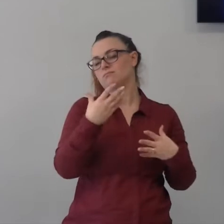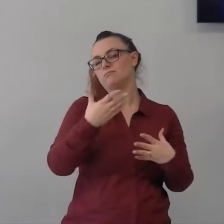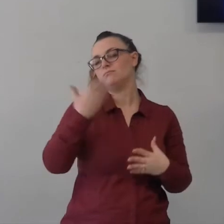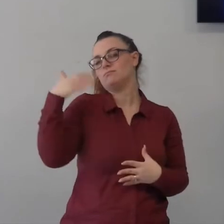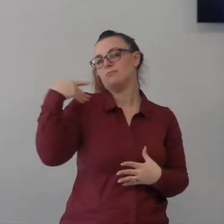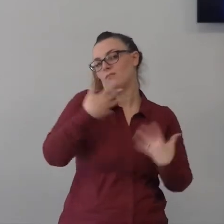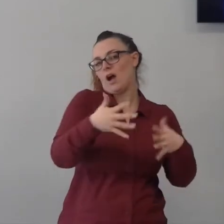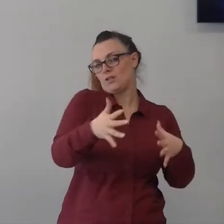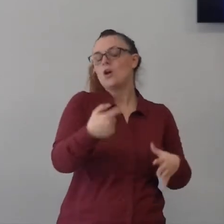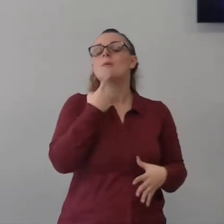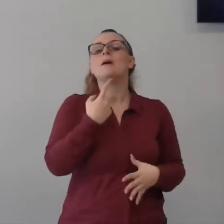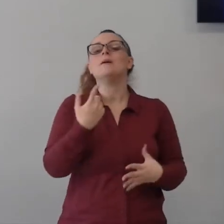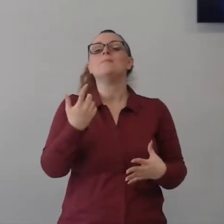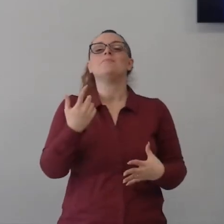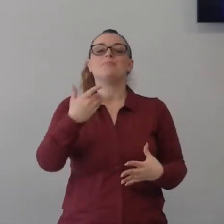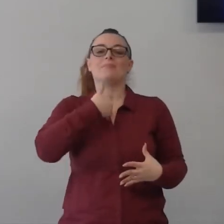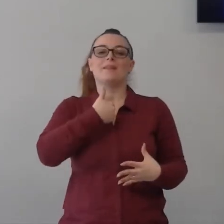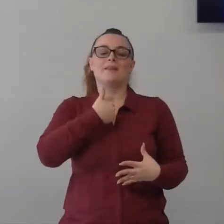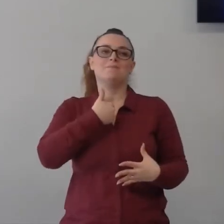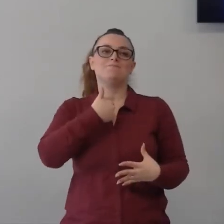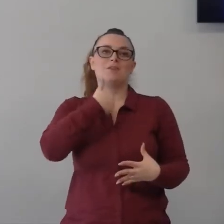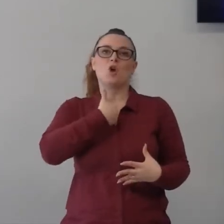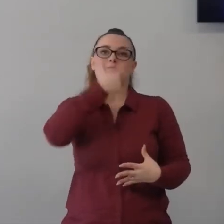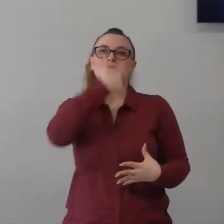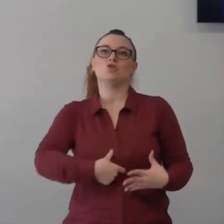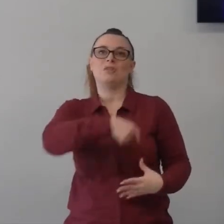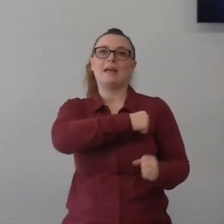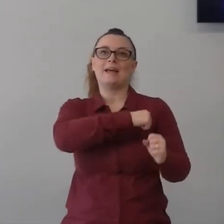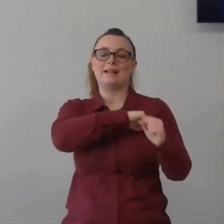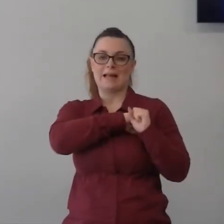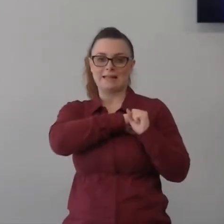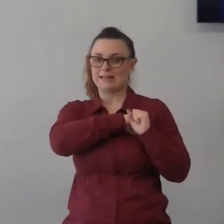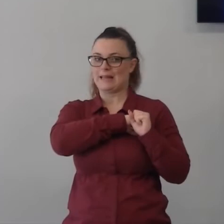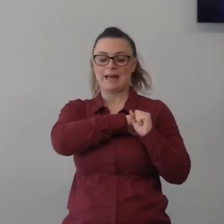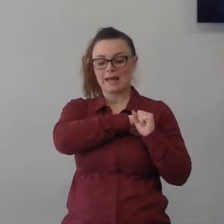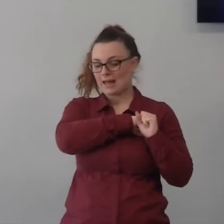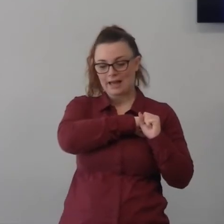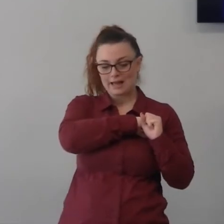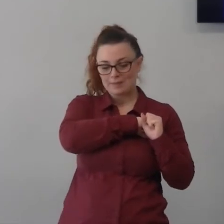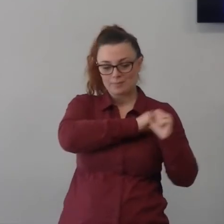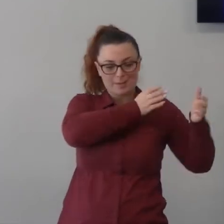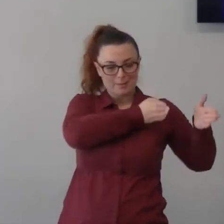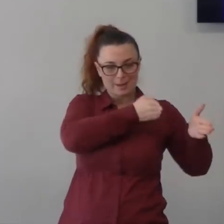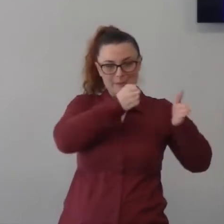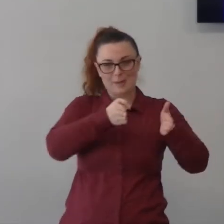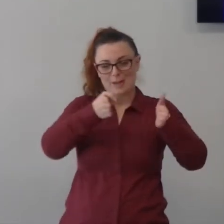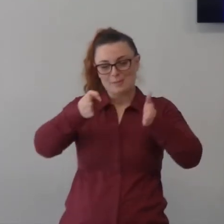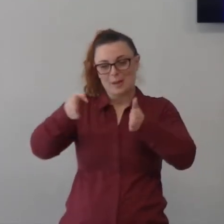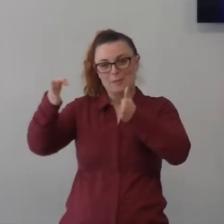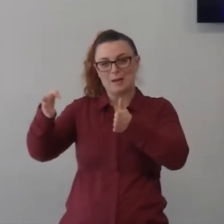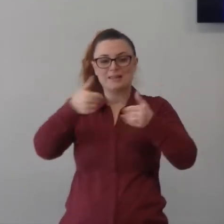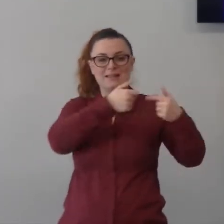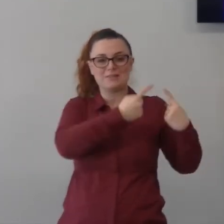Gesù che cosa intendo non è il mio lavoro è Gesù la mia